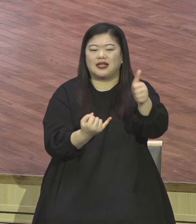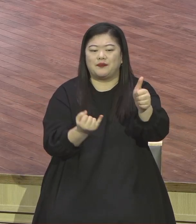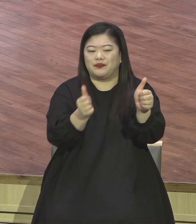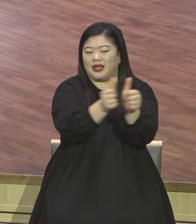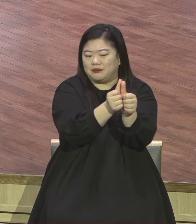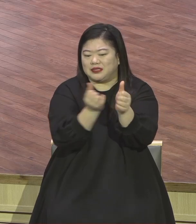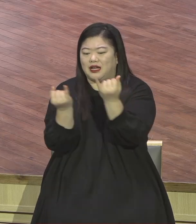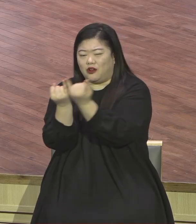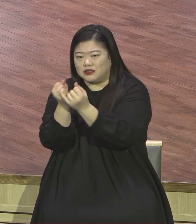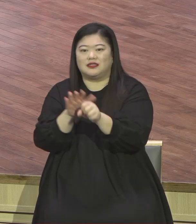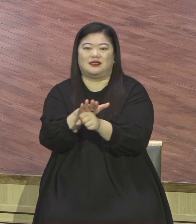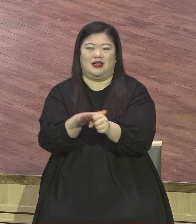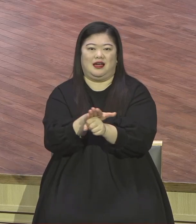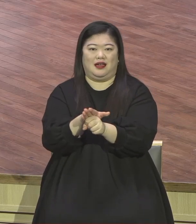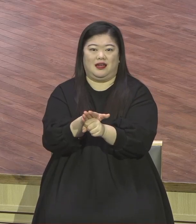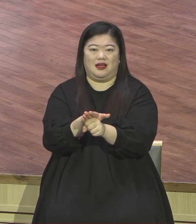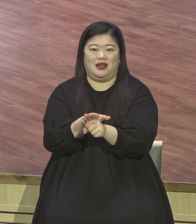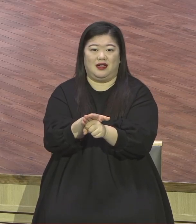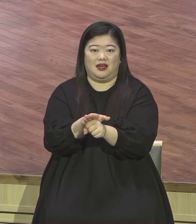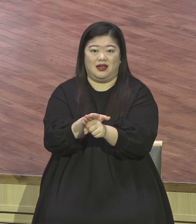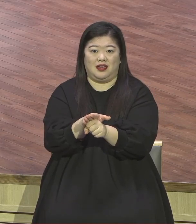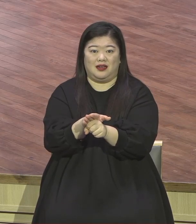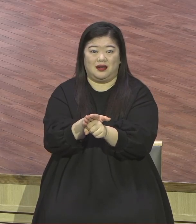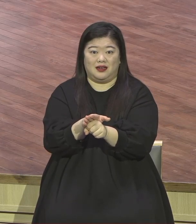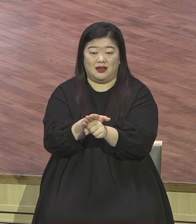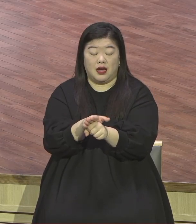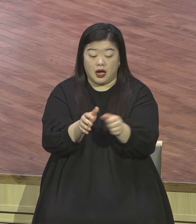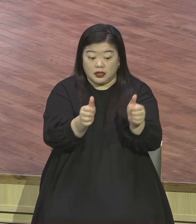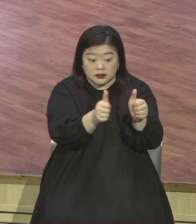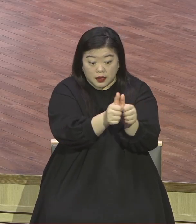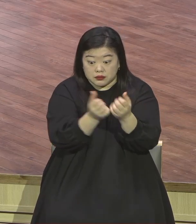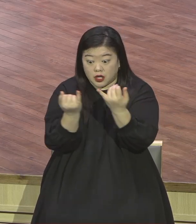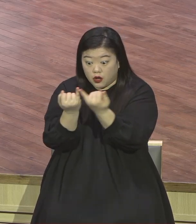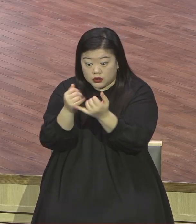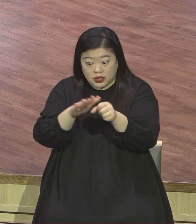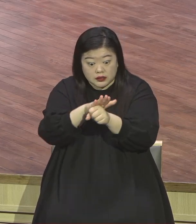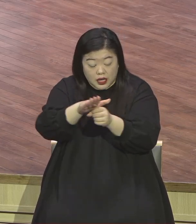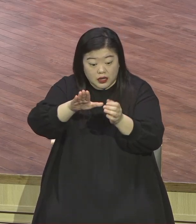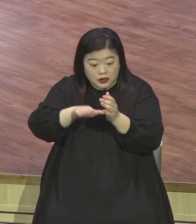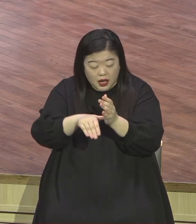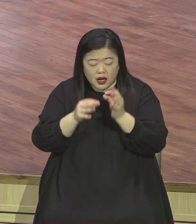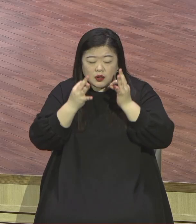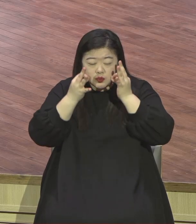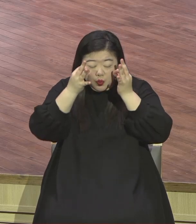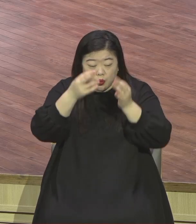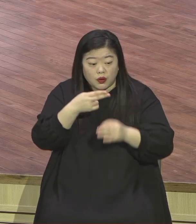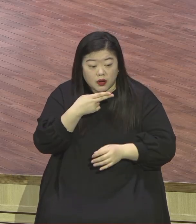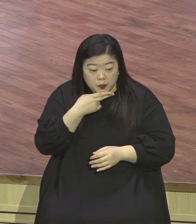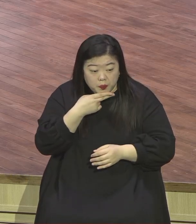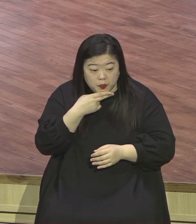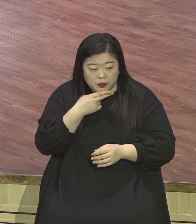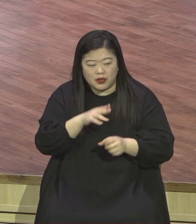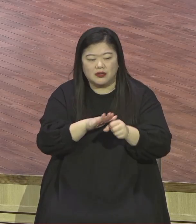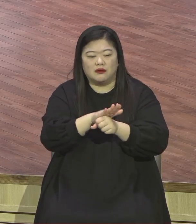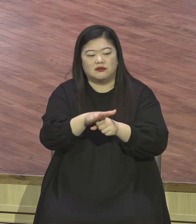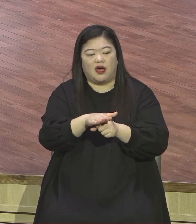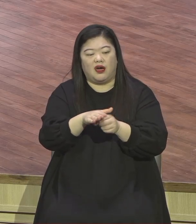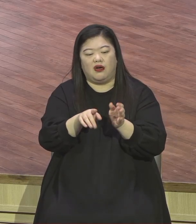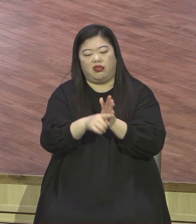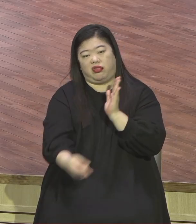깨집니다 이것을 영적인 부분으로 우리가 적용을 해볼 수 있는데 에로스의 모습은